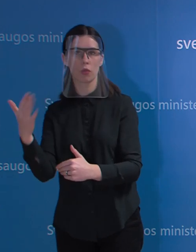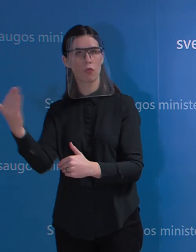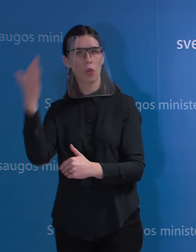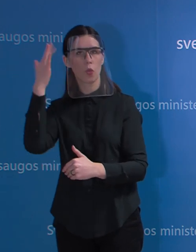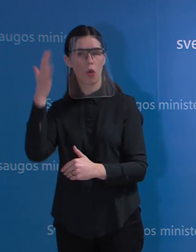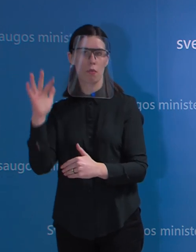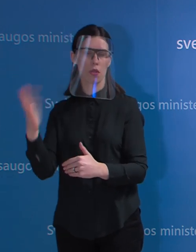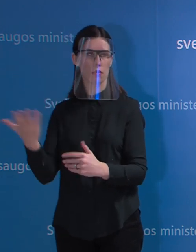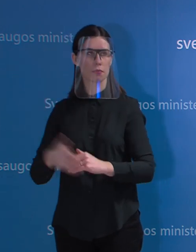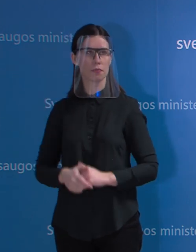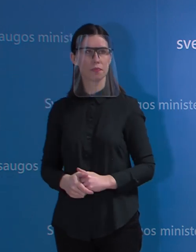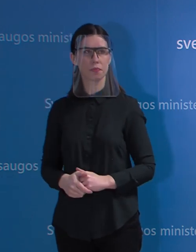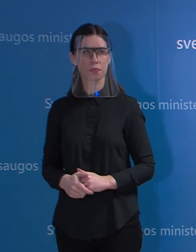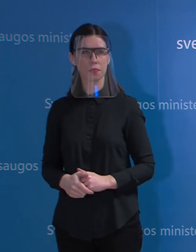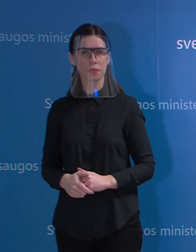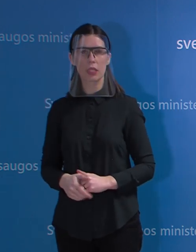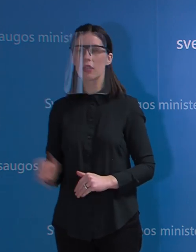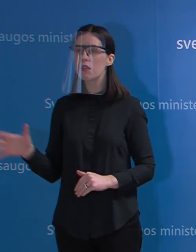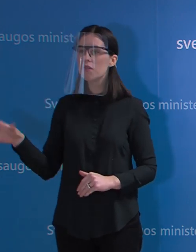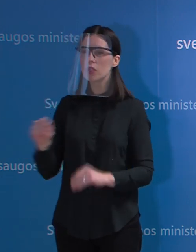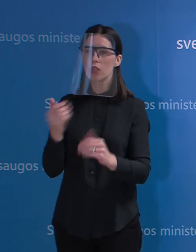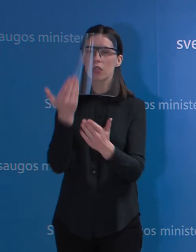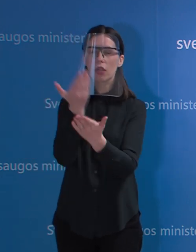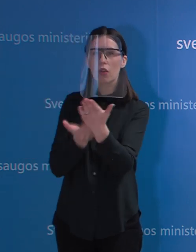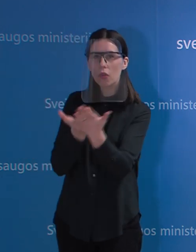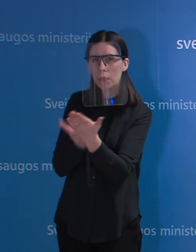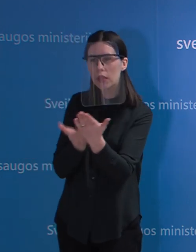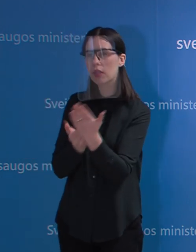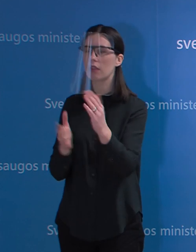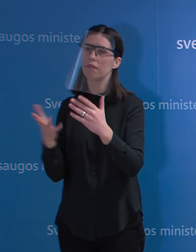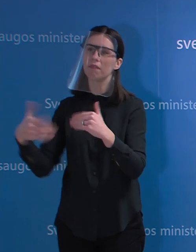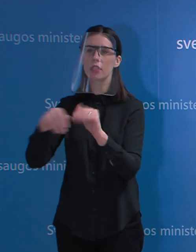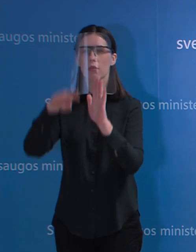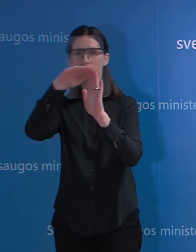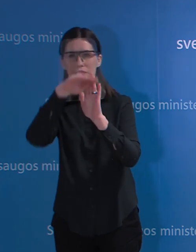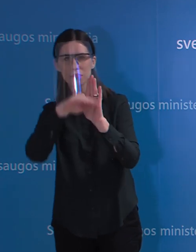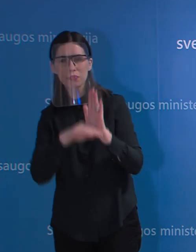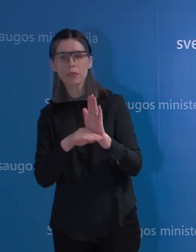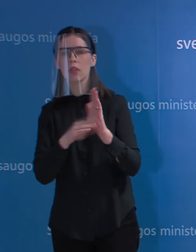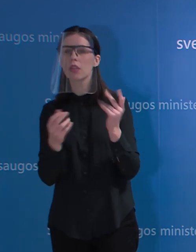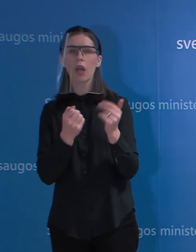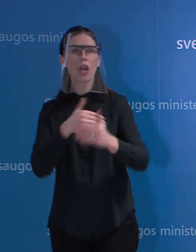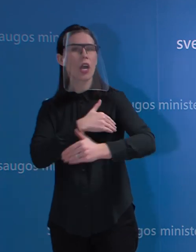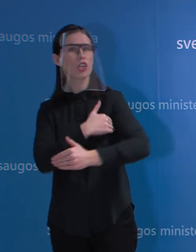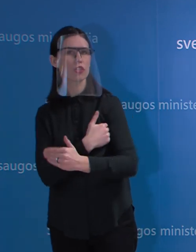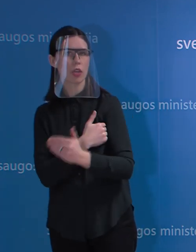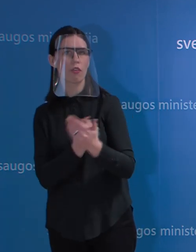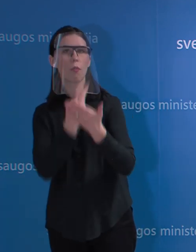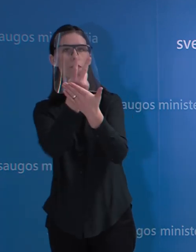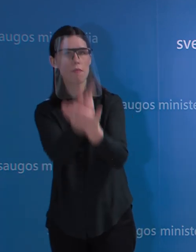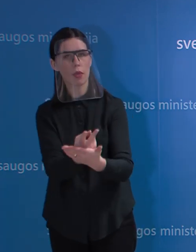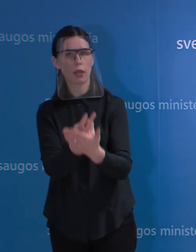visos rekomendacijos, visi aprašai, kaip tos karščiavimo klinikos turi būti organizuojamos, yra